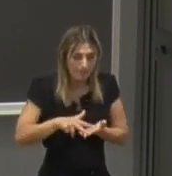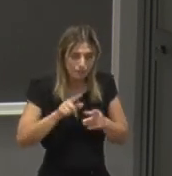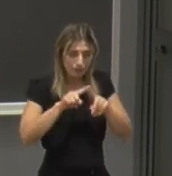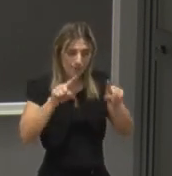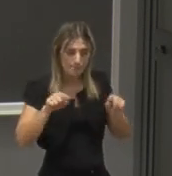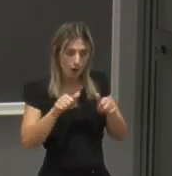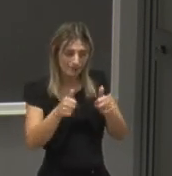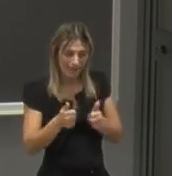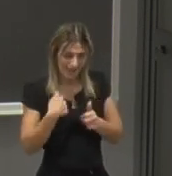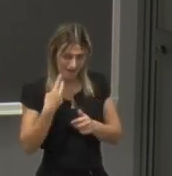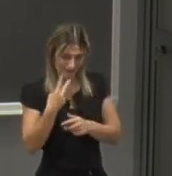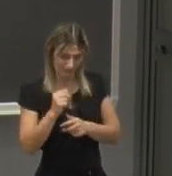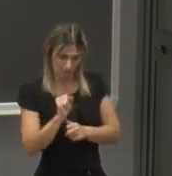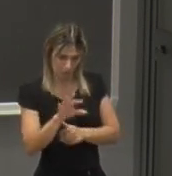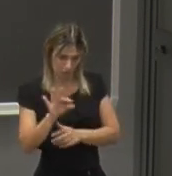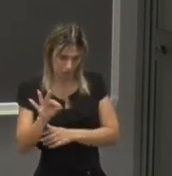modellistica matematica